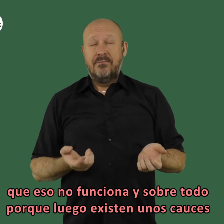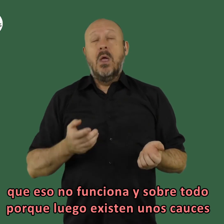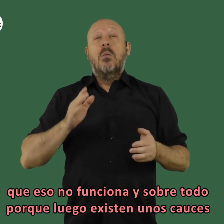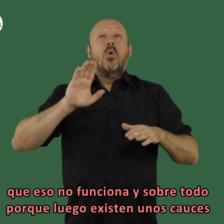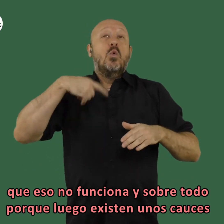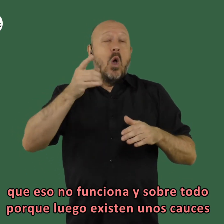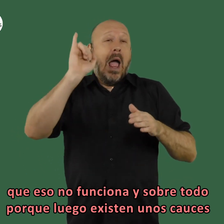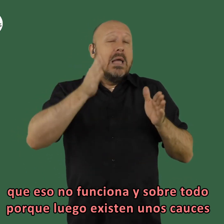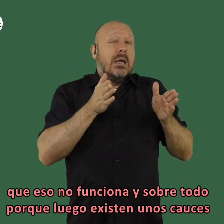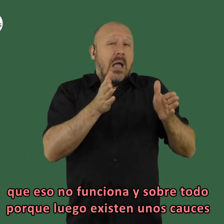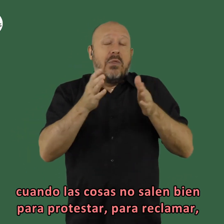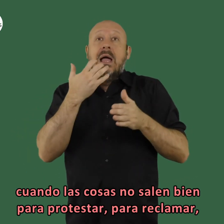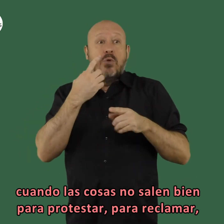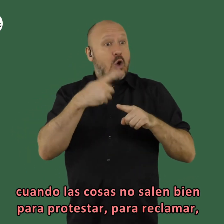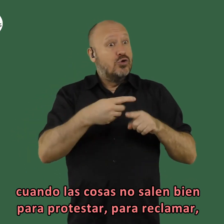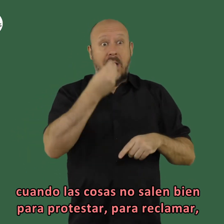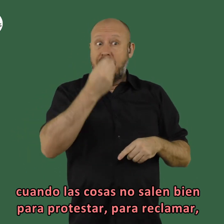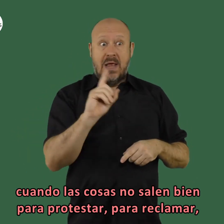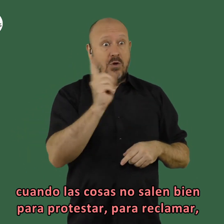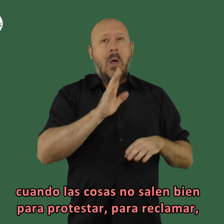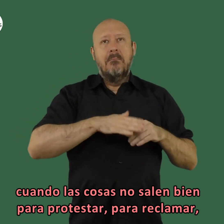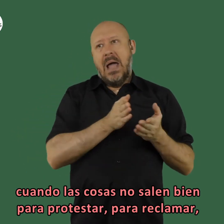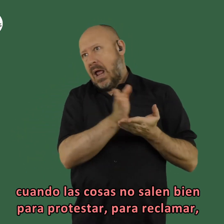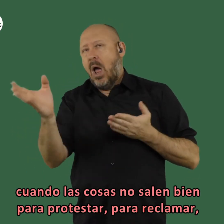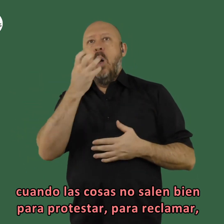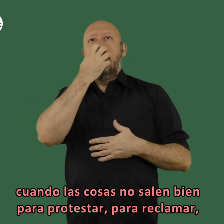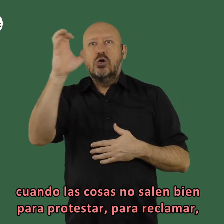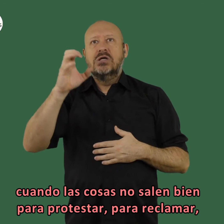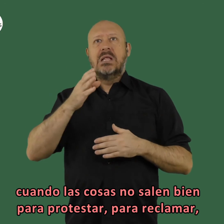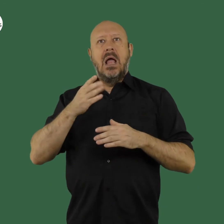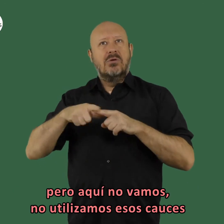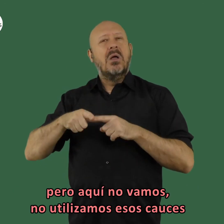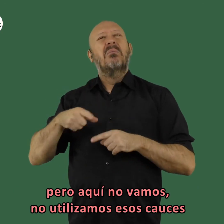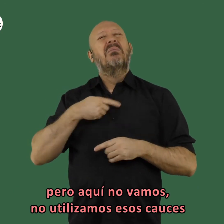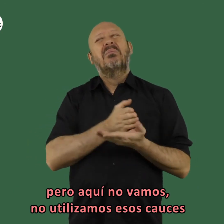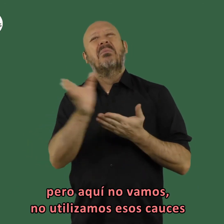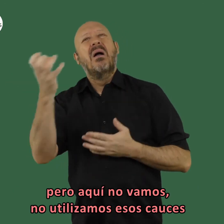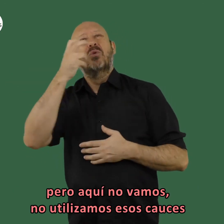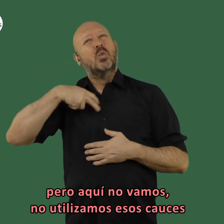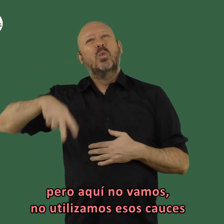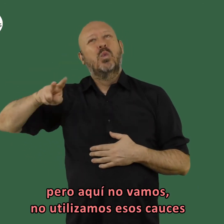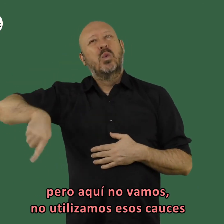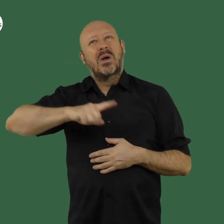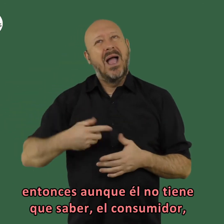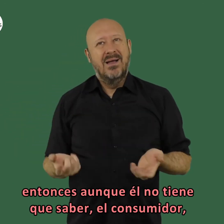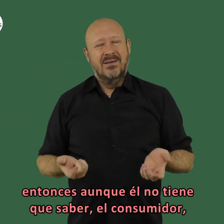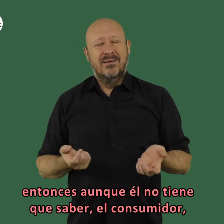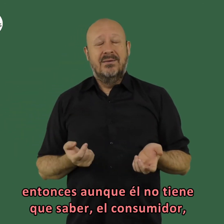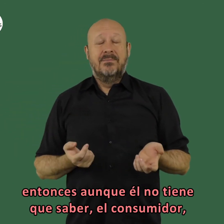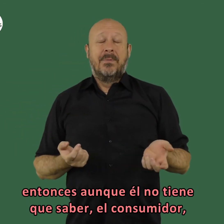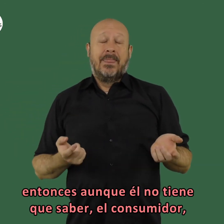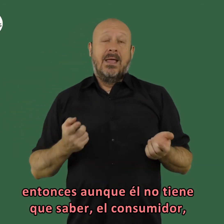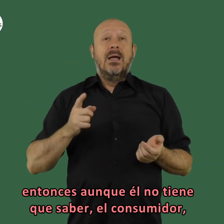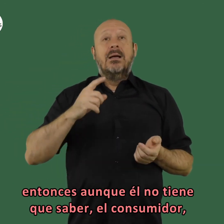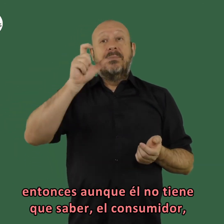todo porque luego existen unos cauces cuando las cosas no salen bien para protestar para reclamar pero aquí no vamos no utilizamos esos cauces entonces